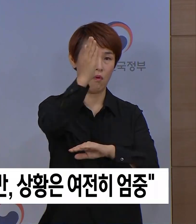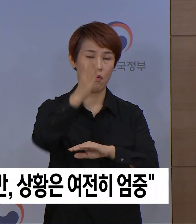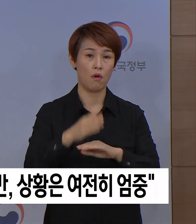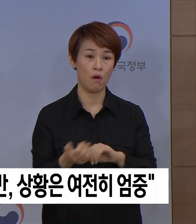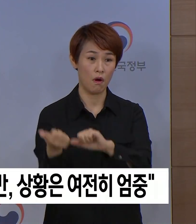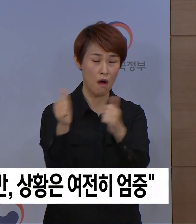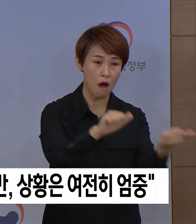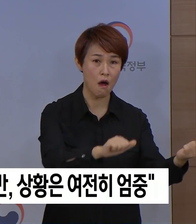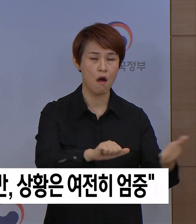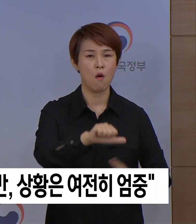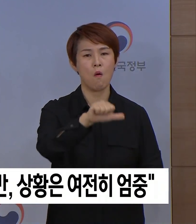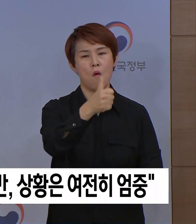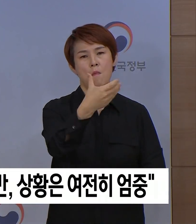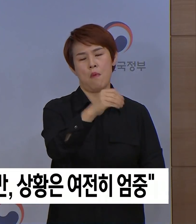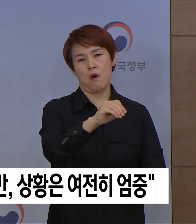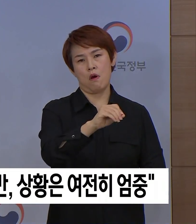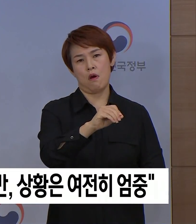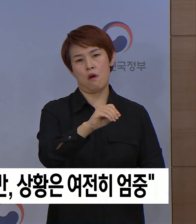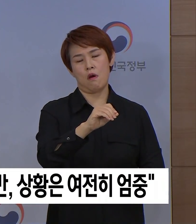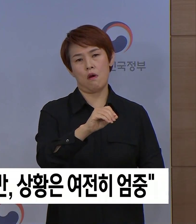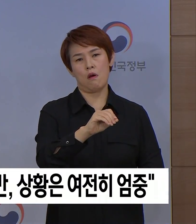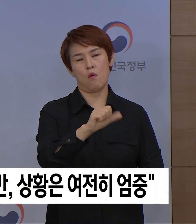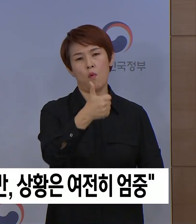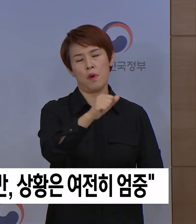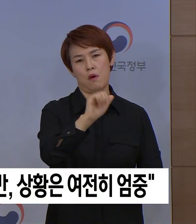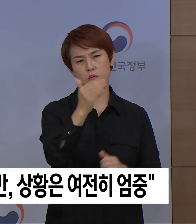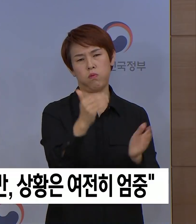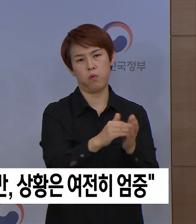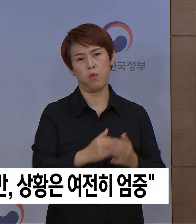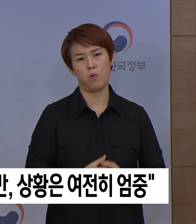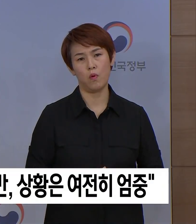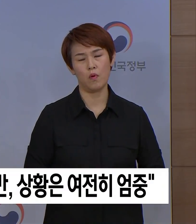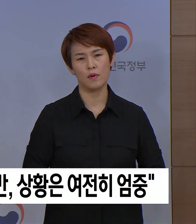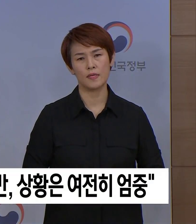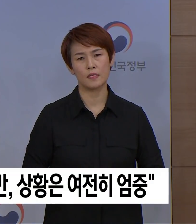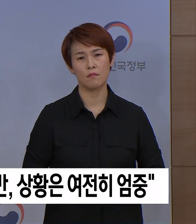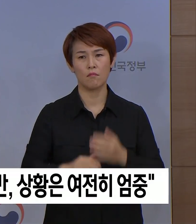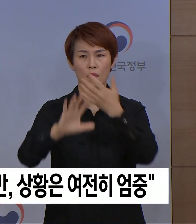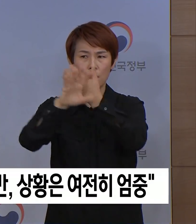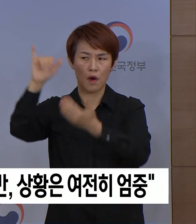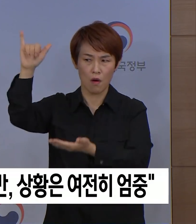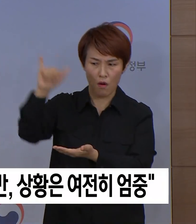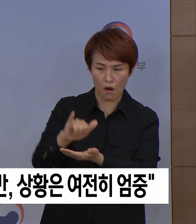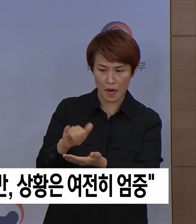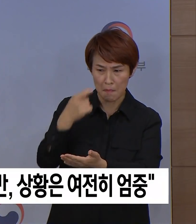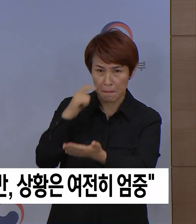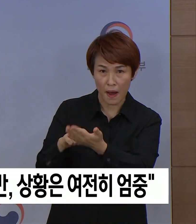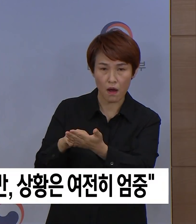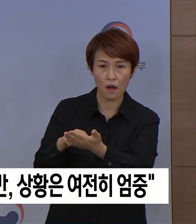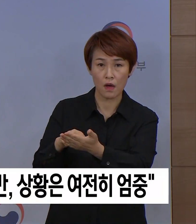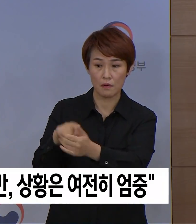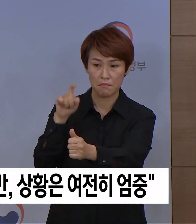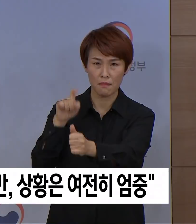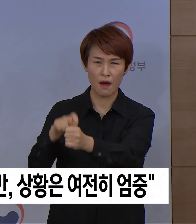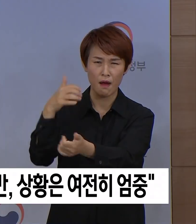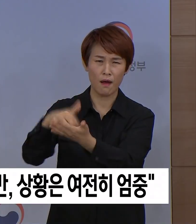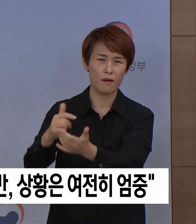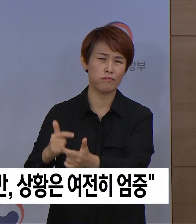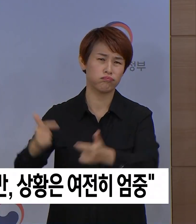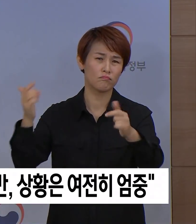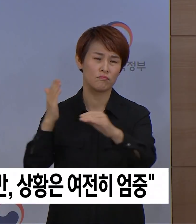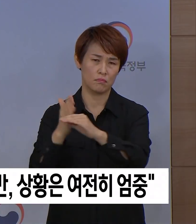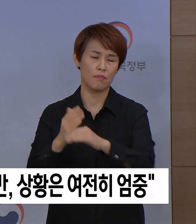5만 명을 넘어섰습니다. 이에 따라 해외 입국자들에게서 발견되는 확진 환자도 증가하고 있습니다.